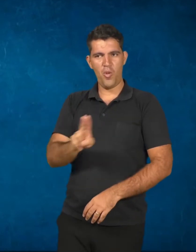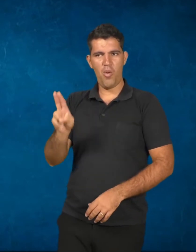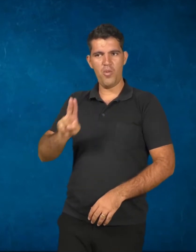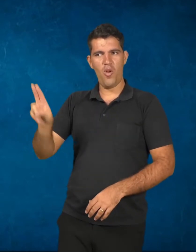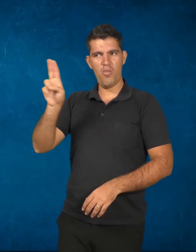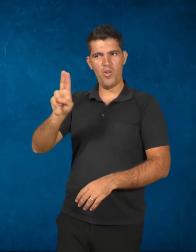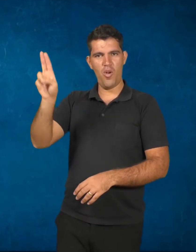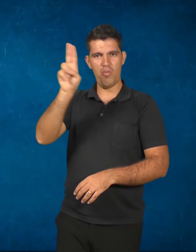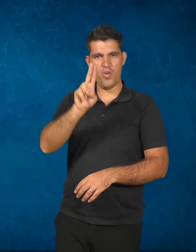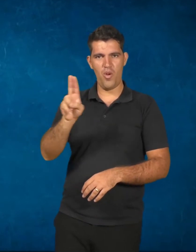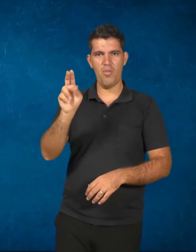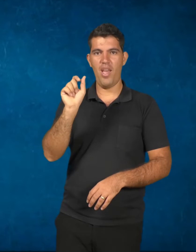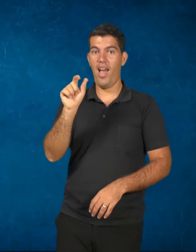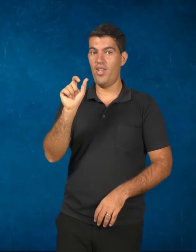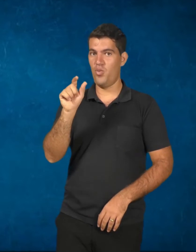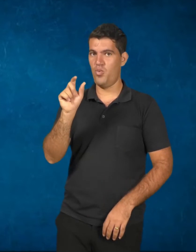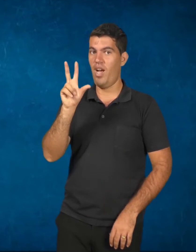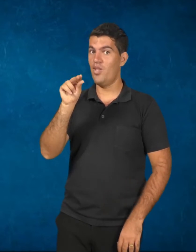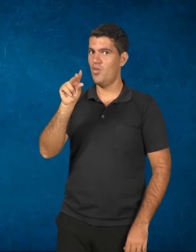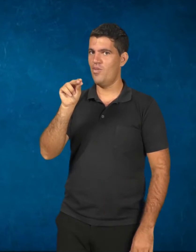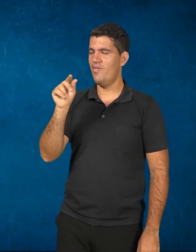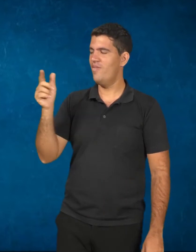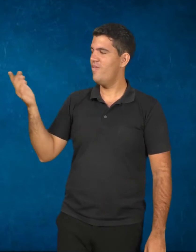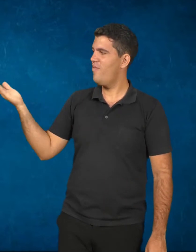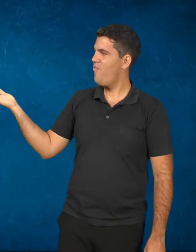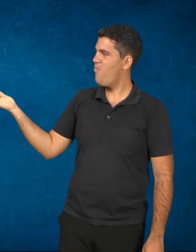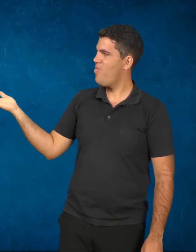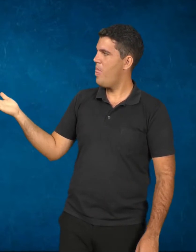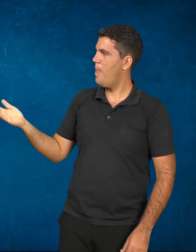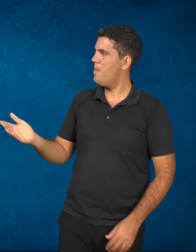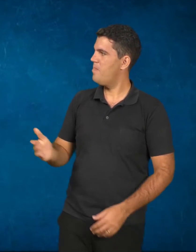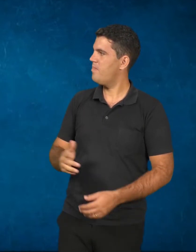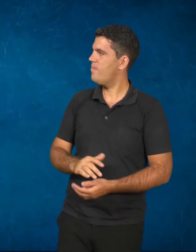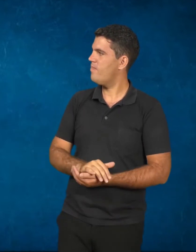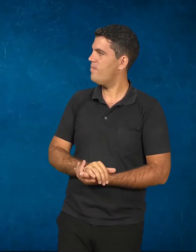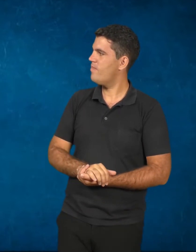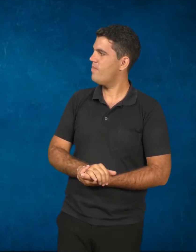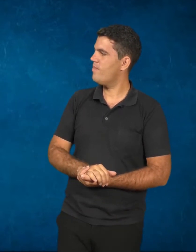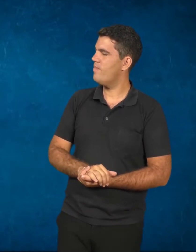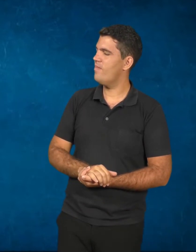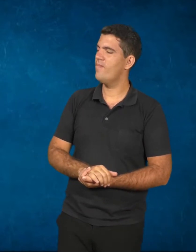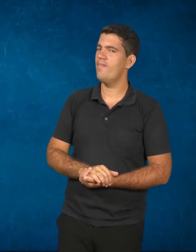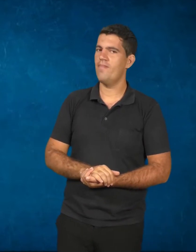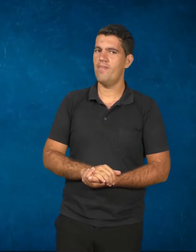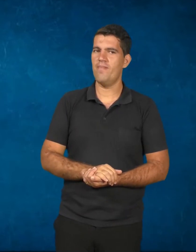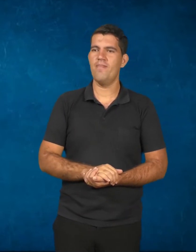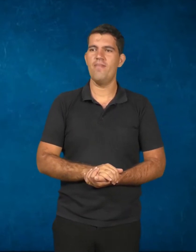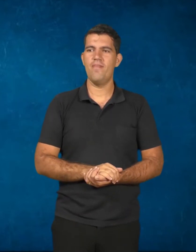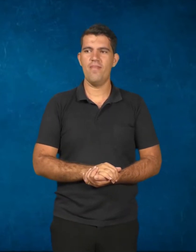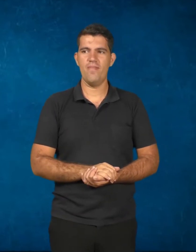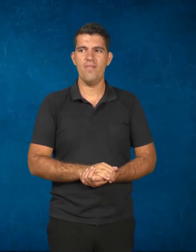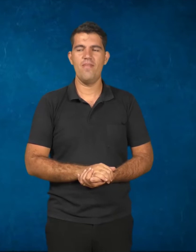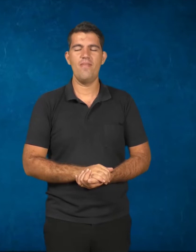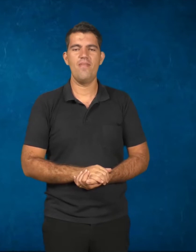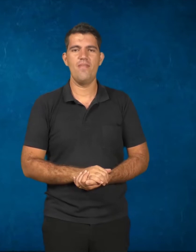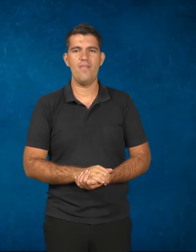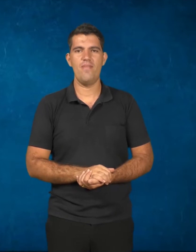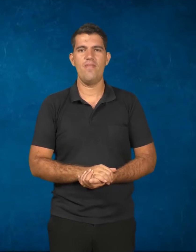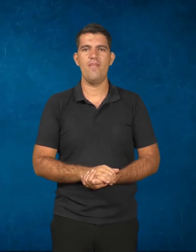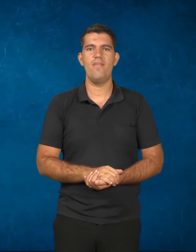Frigoto, Paulo Nozella, José Rodrigues, Lucília Machado e Demerval Savioni.